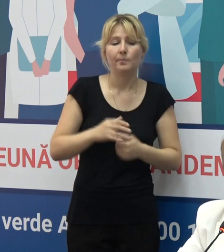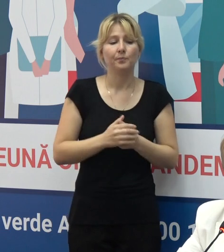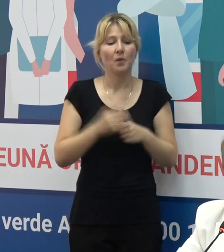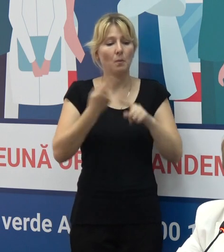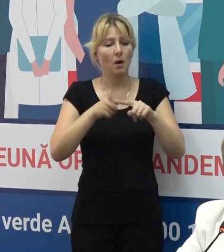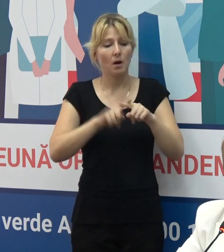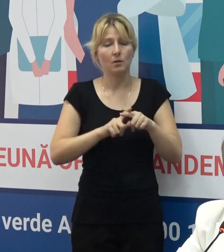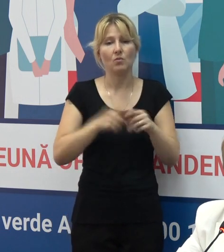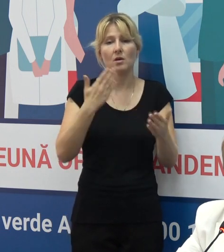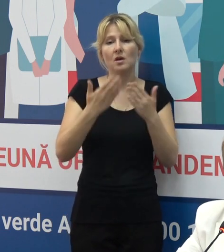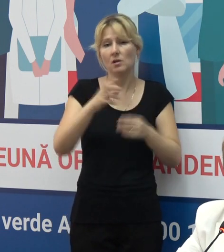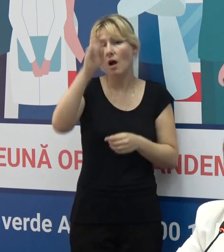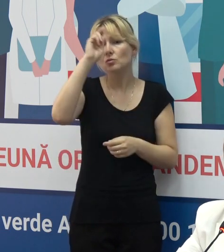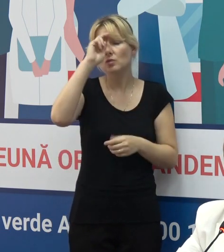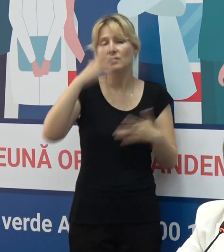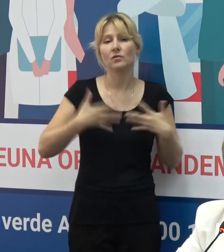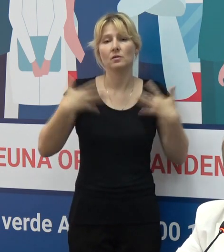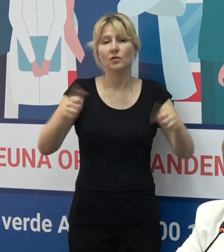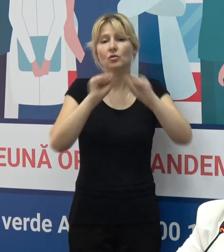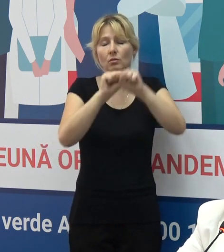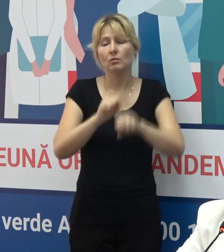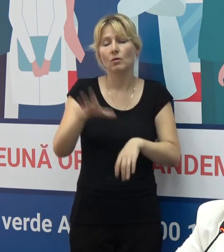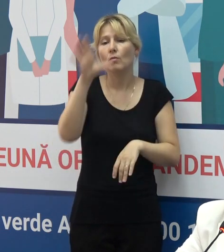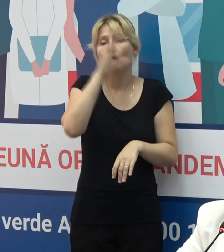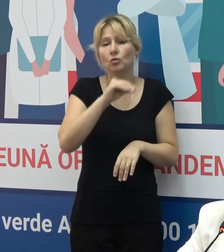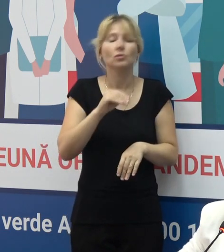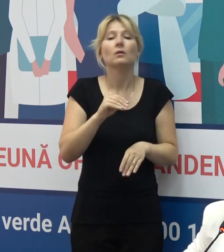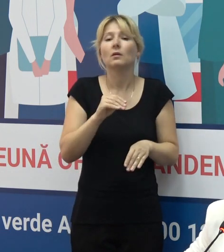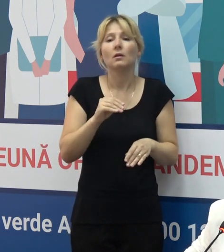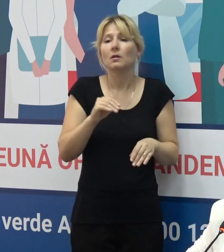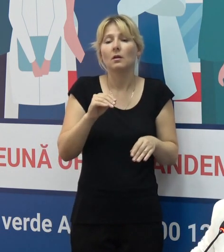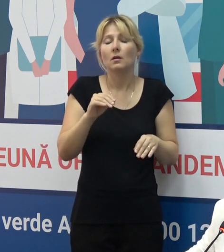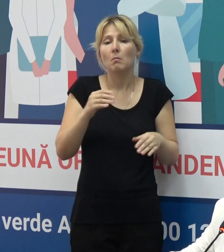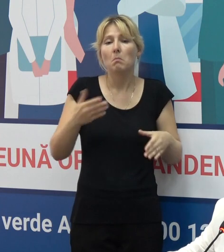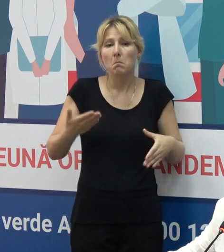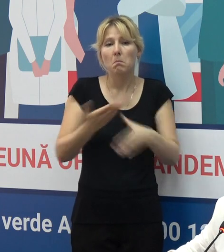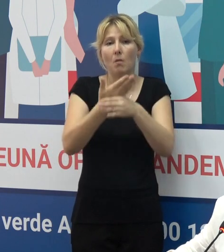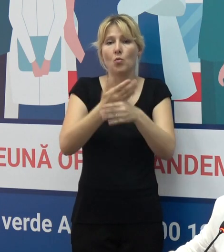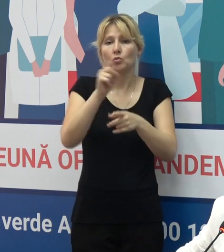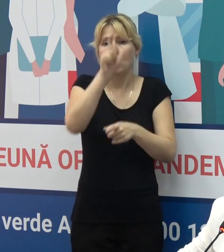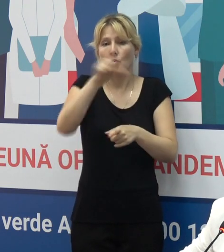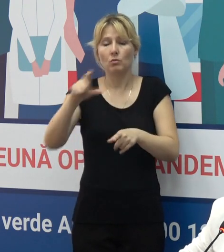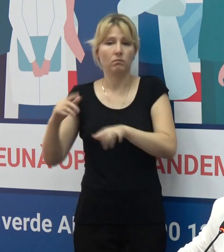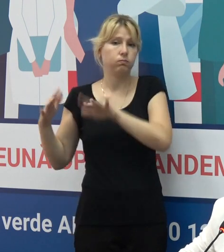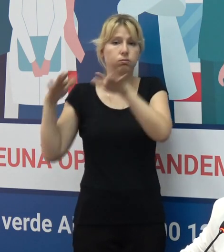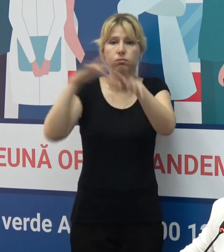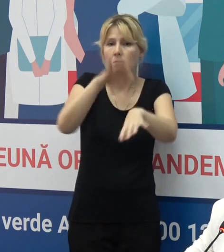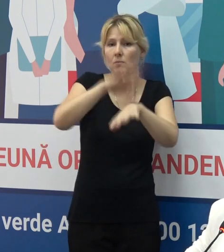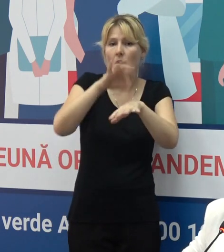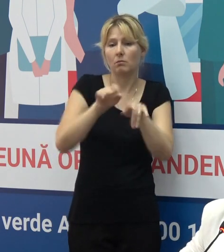atunci când sistemul de sănătate poate fi în pericol să nu reziste la acest nou val. În